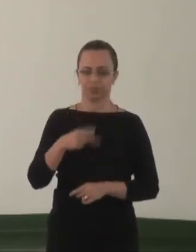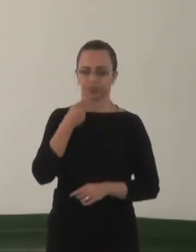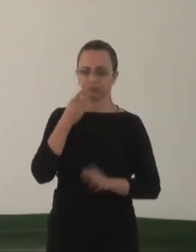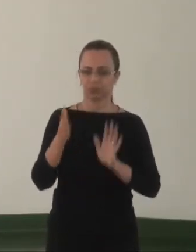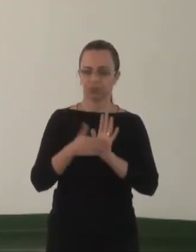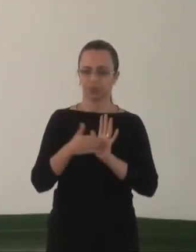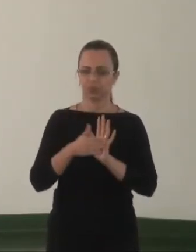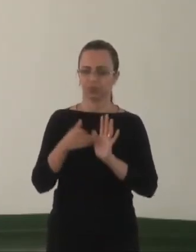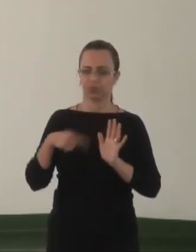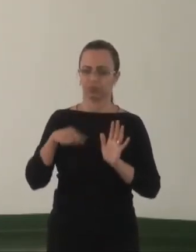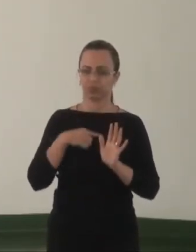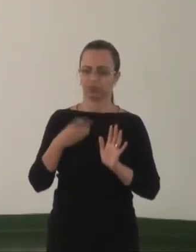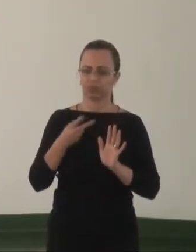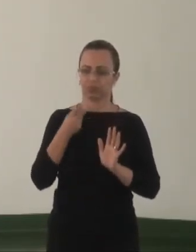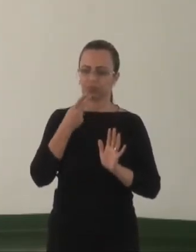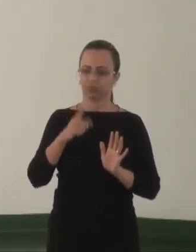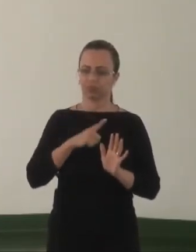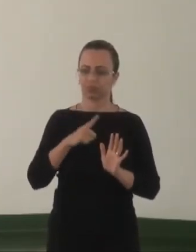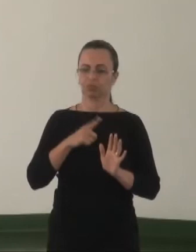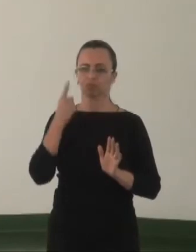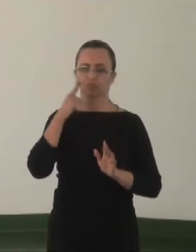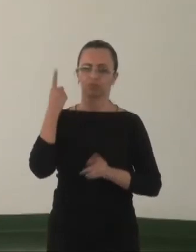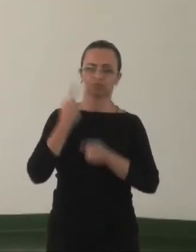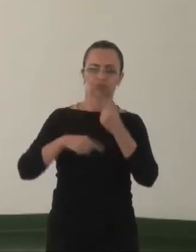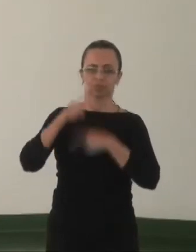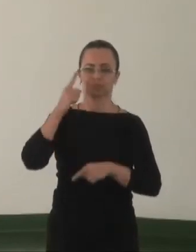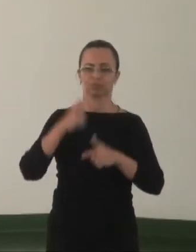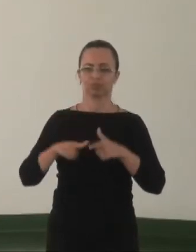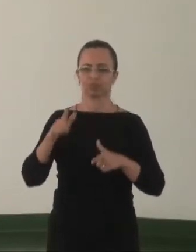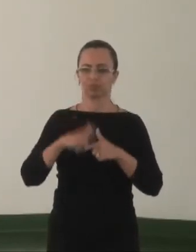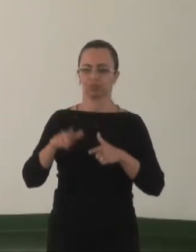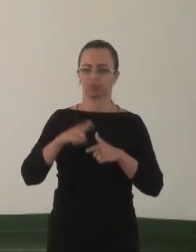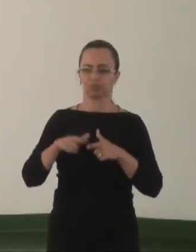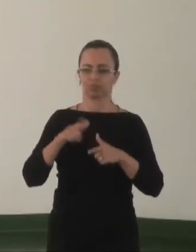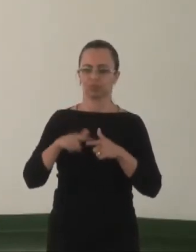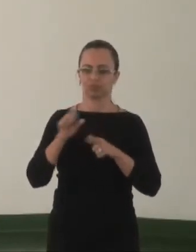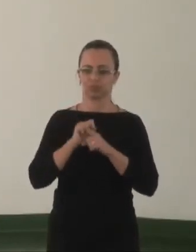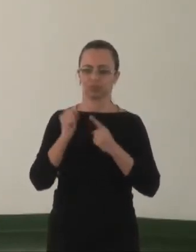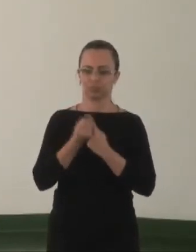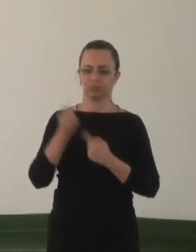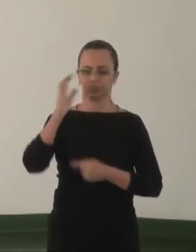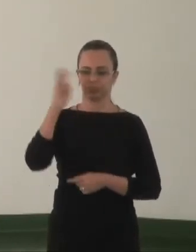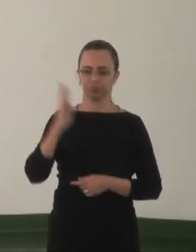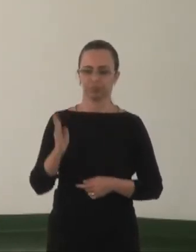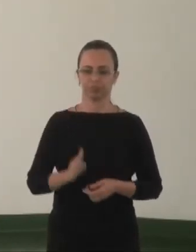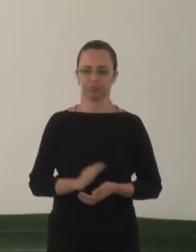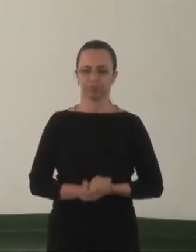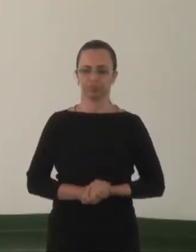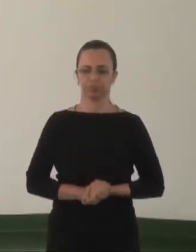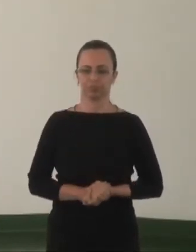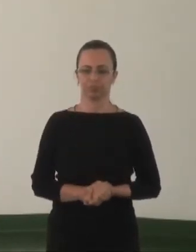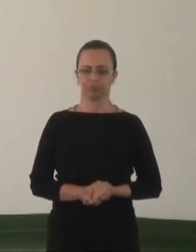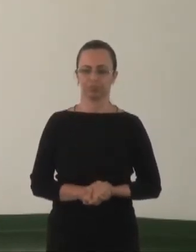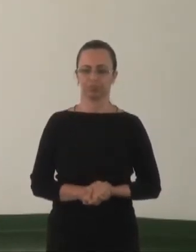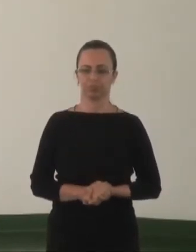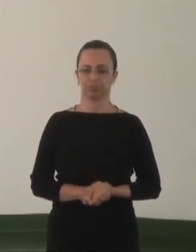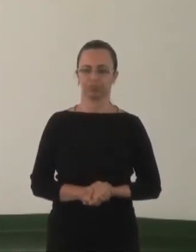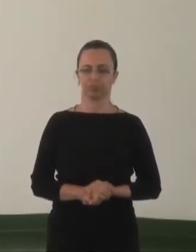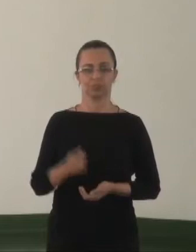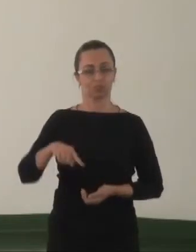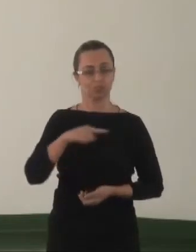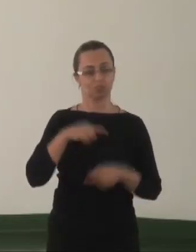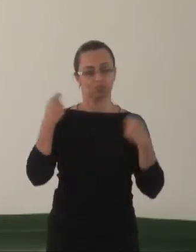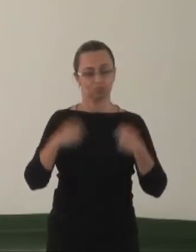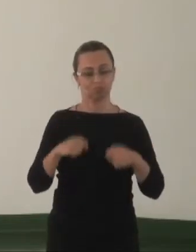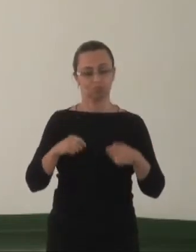proposta que nós temos para superar esses problemas da sociedade brasileira. Primeiro, nós entendemos que é preciso que o